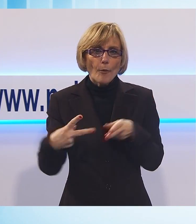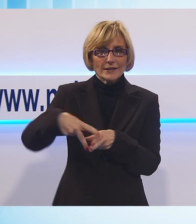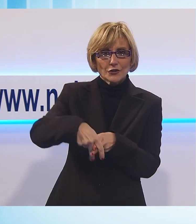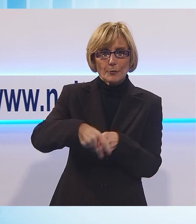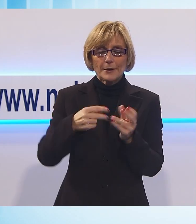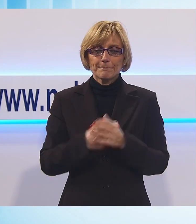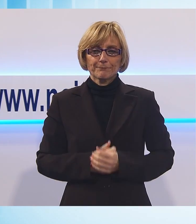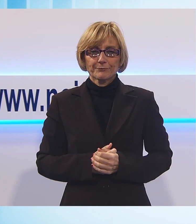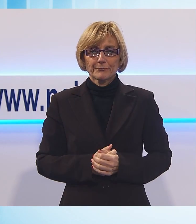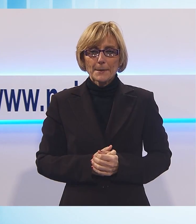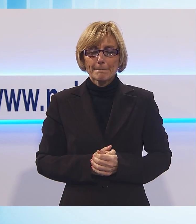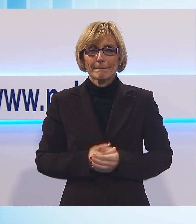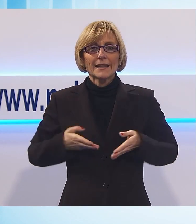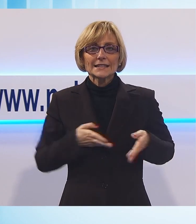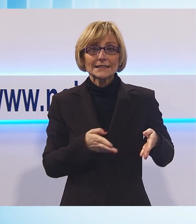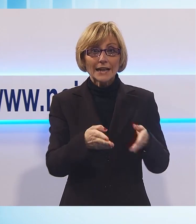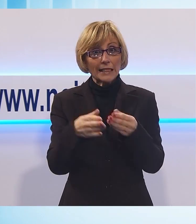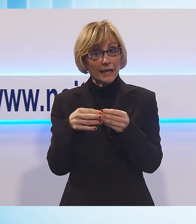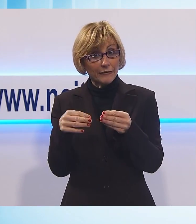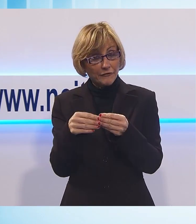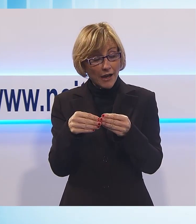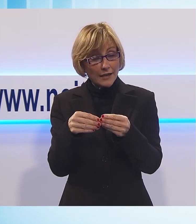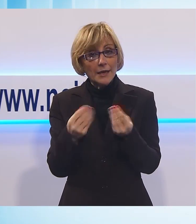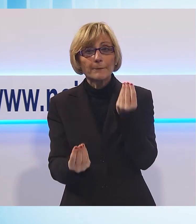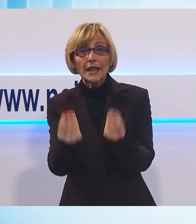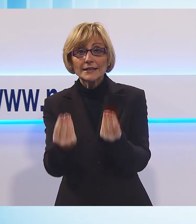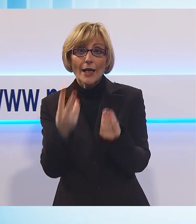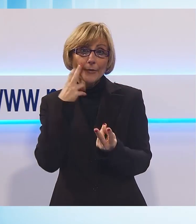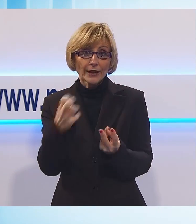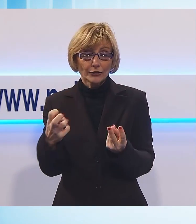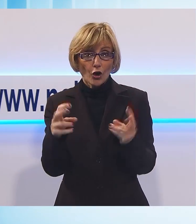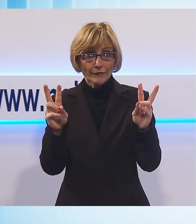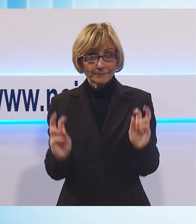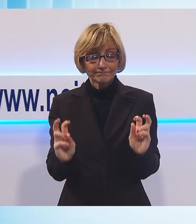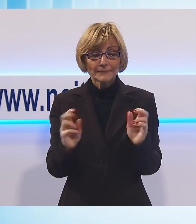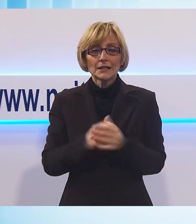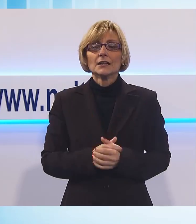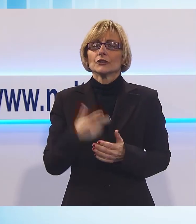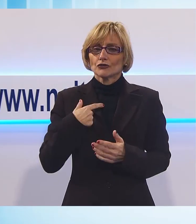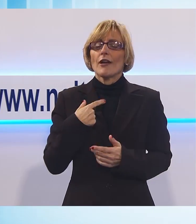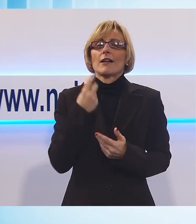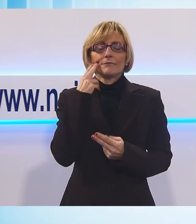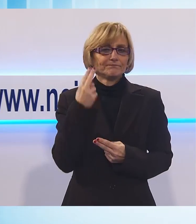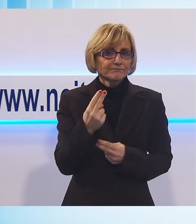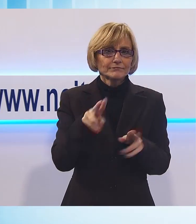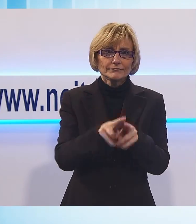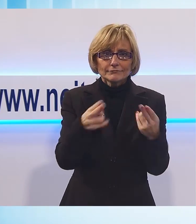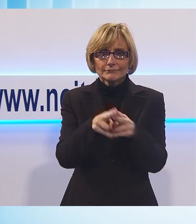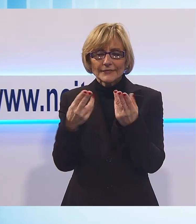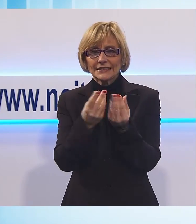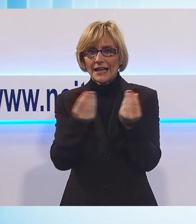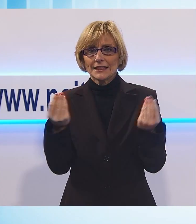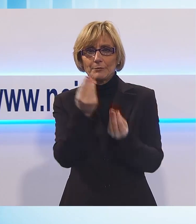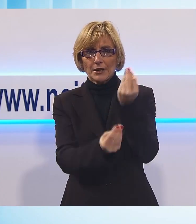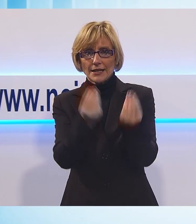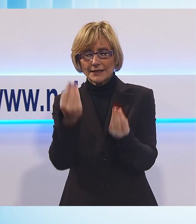Strada che fai, presepe che trovi, girando per la Valle del Serchio in questi giorni si scoprono tanti presepi, alcuni sono stati realizzati lungo le